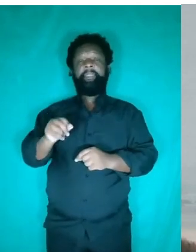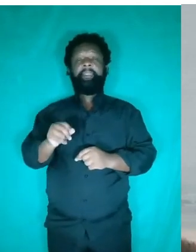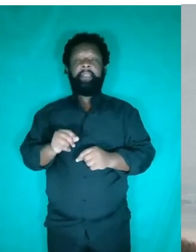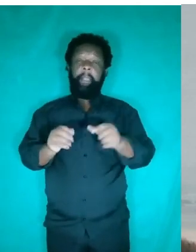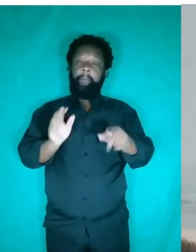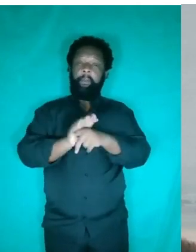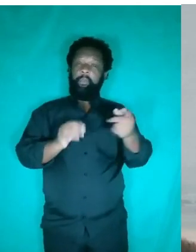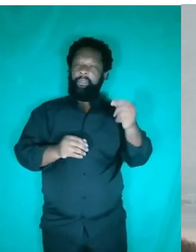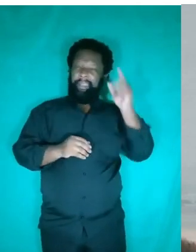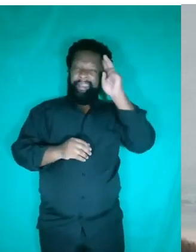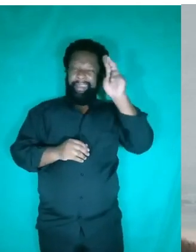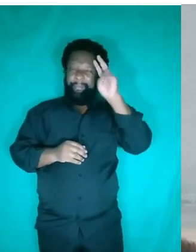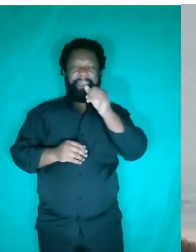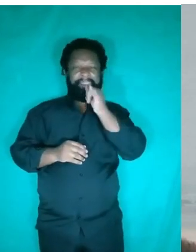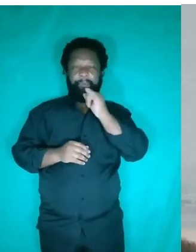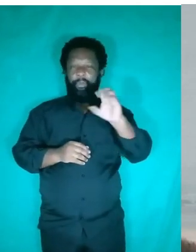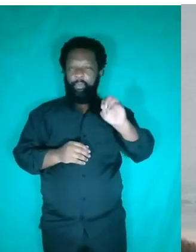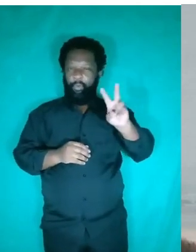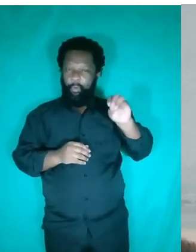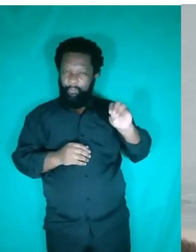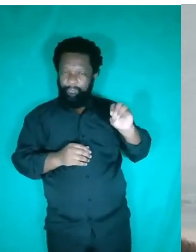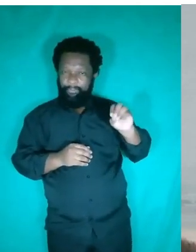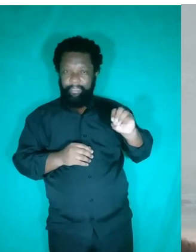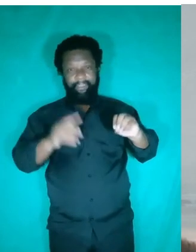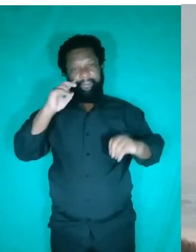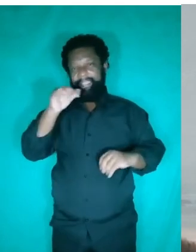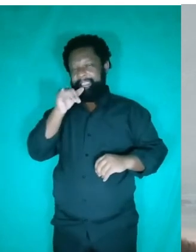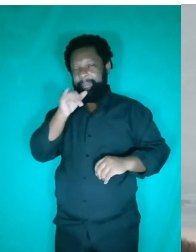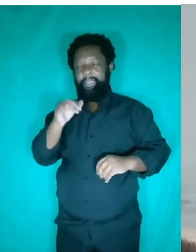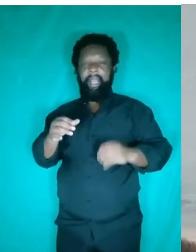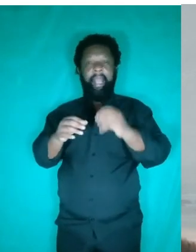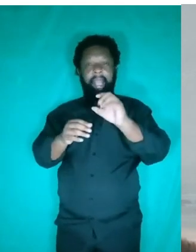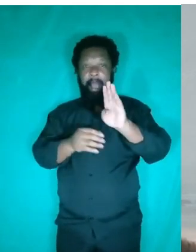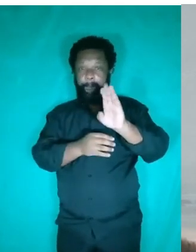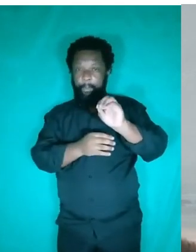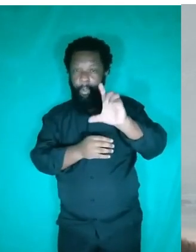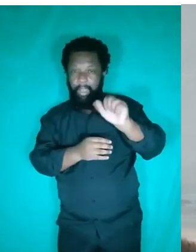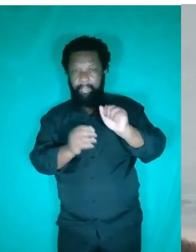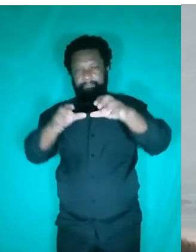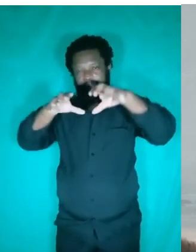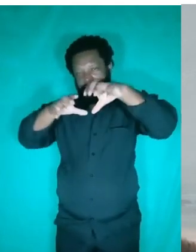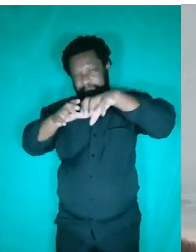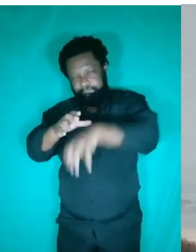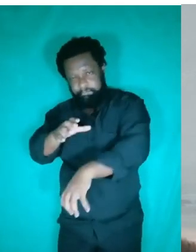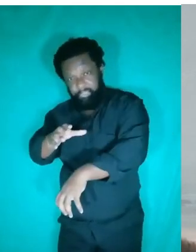do ovo flutuante. Você tem um menino aqui que mergulha uma bola. Se ele soltar essa bola, a tendência da bola é